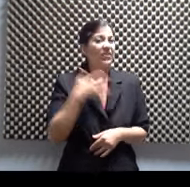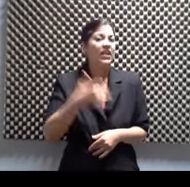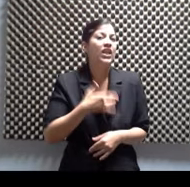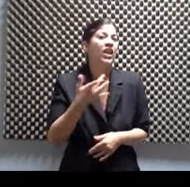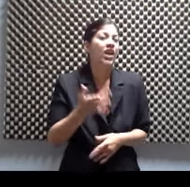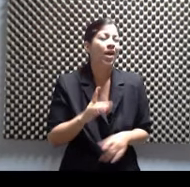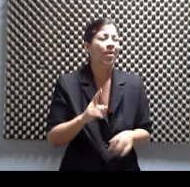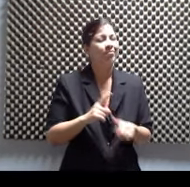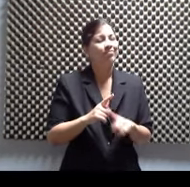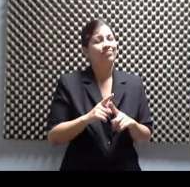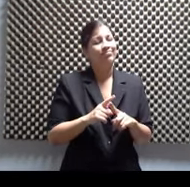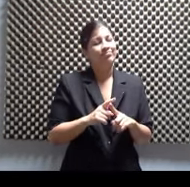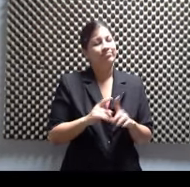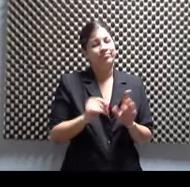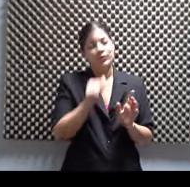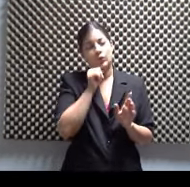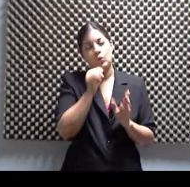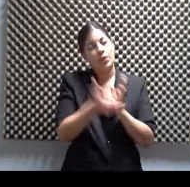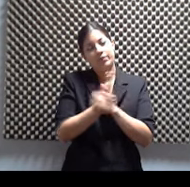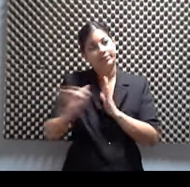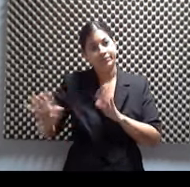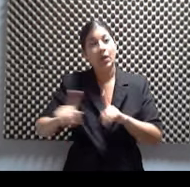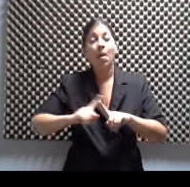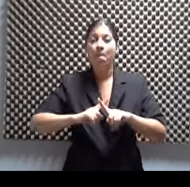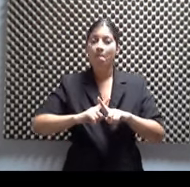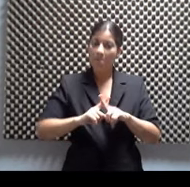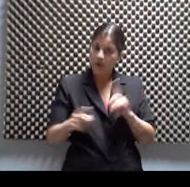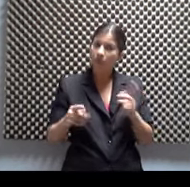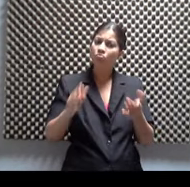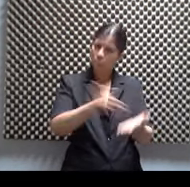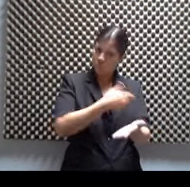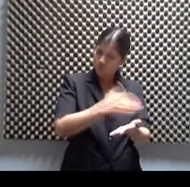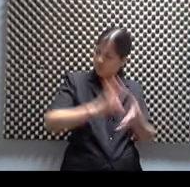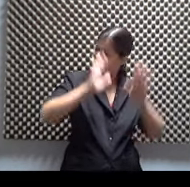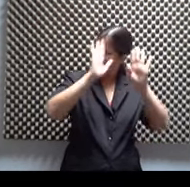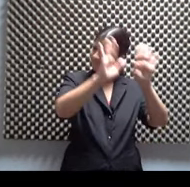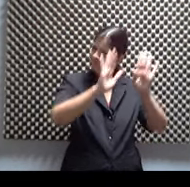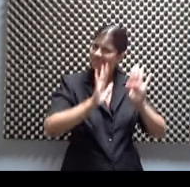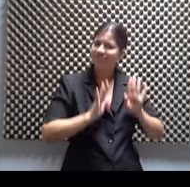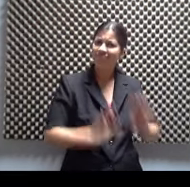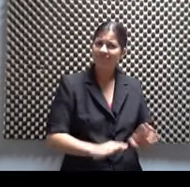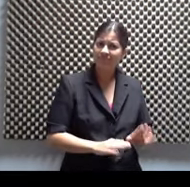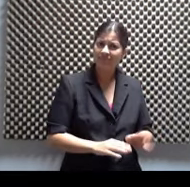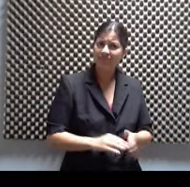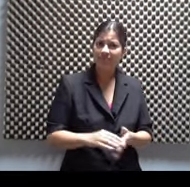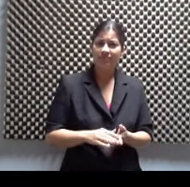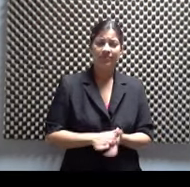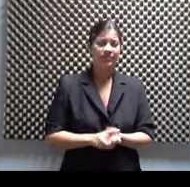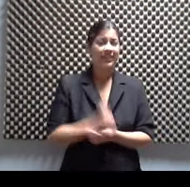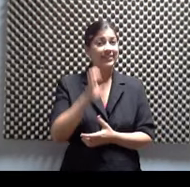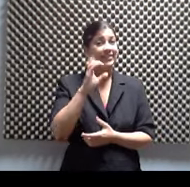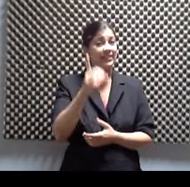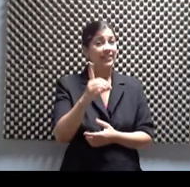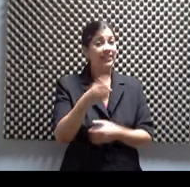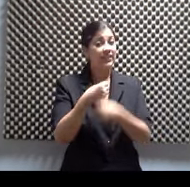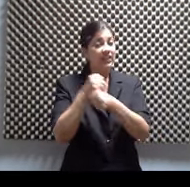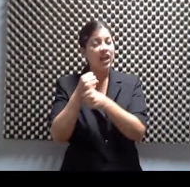aquí hay una batería de músicos de excelencia. El montaje de la producción se hizo en Cuba, una